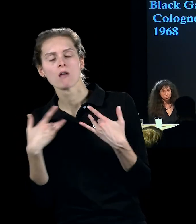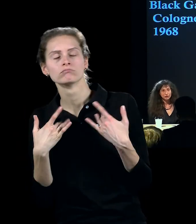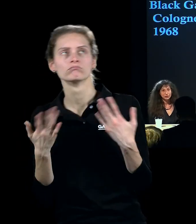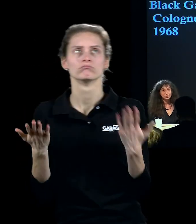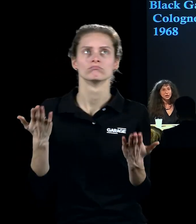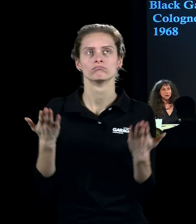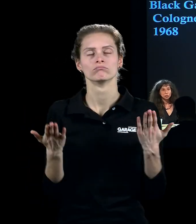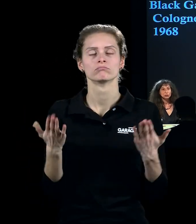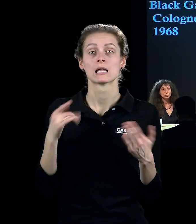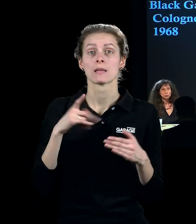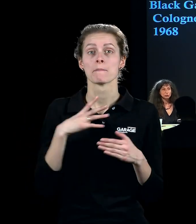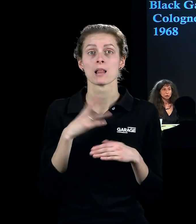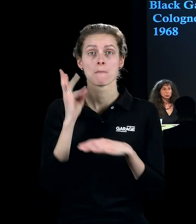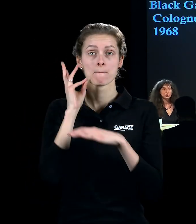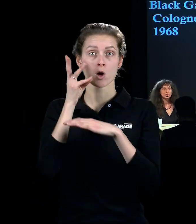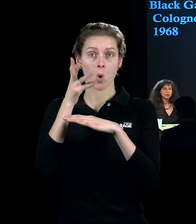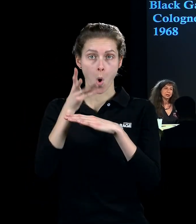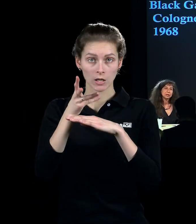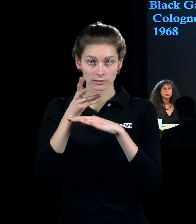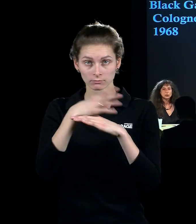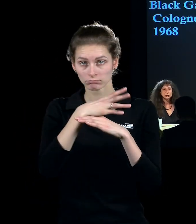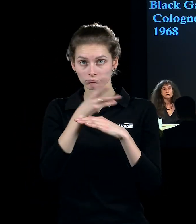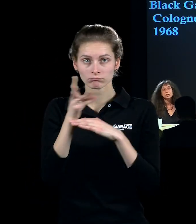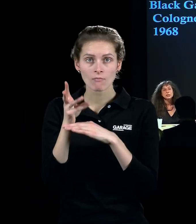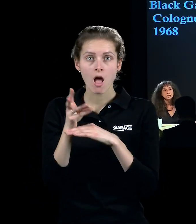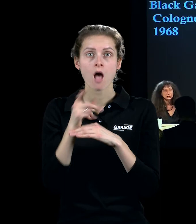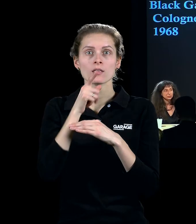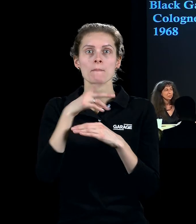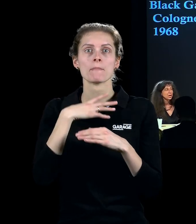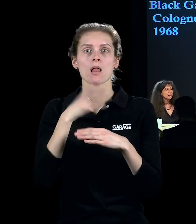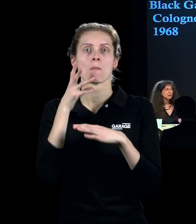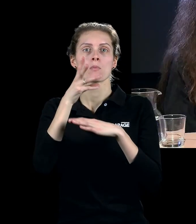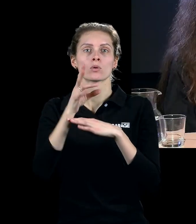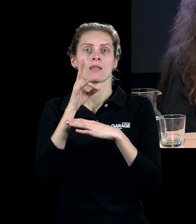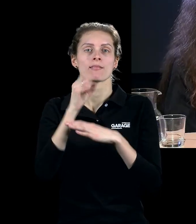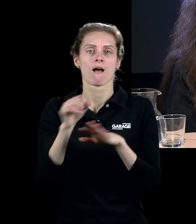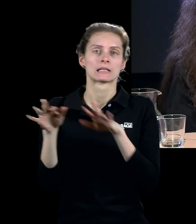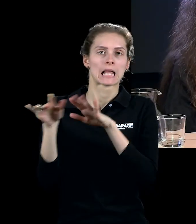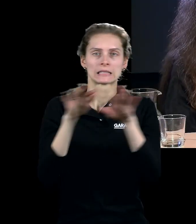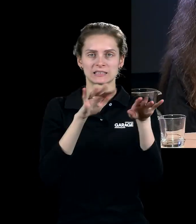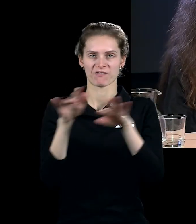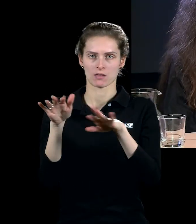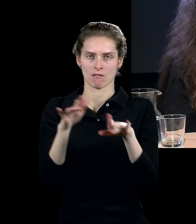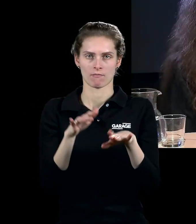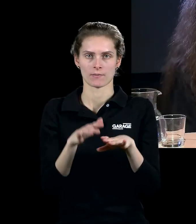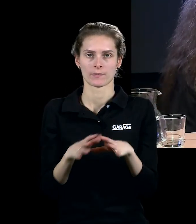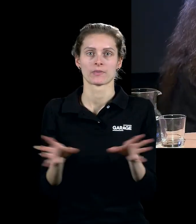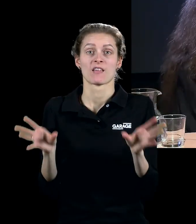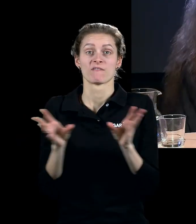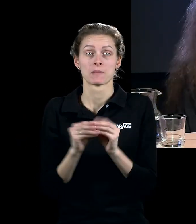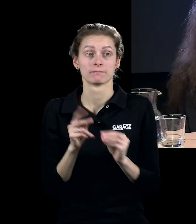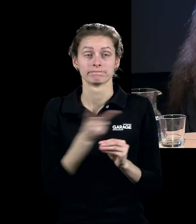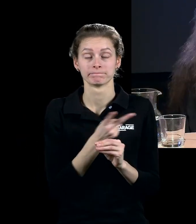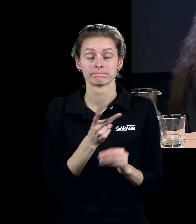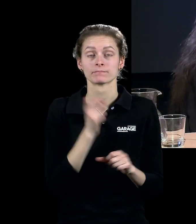были проекции, но это были проекции на некое пространство, на некое действие. И вместе с Альдо Тембелином